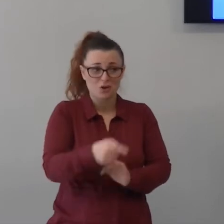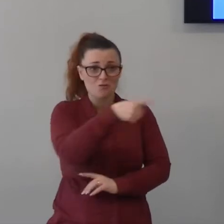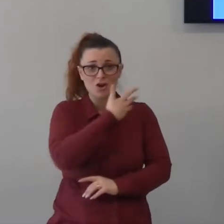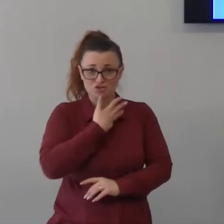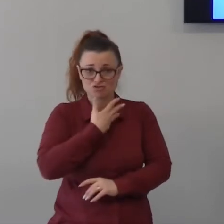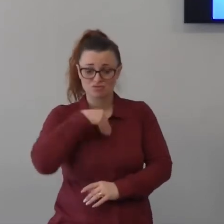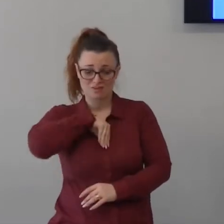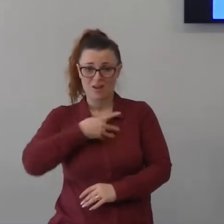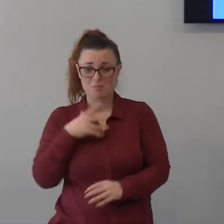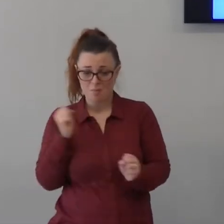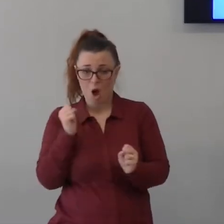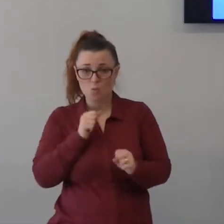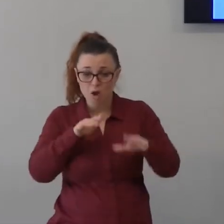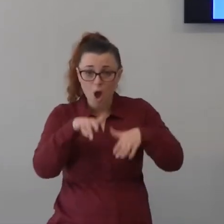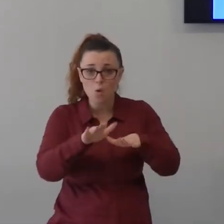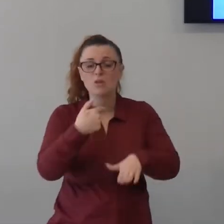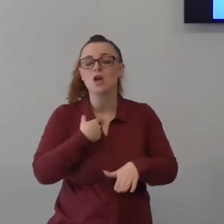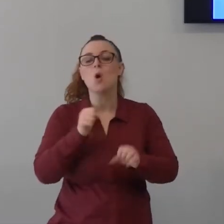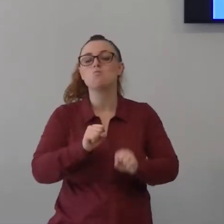sono il signore